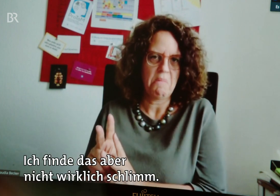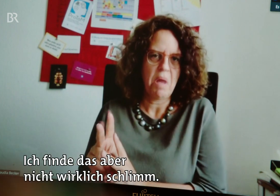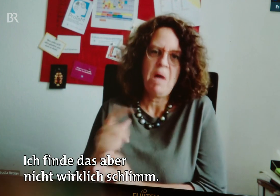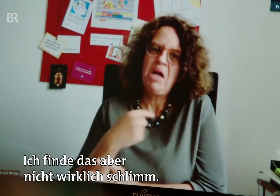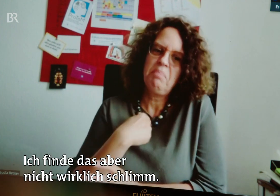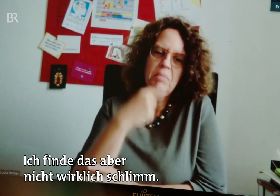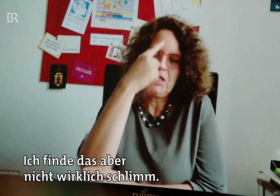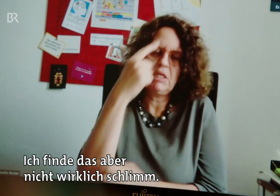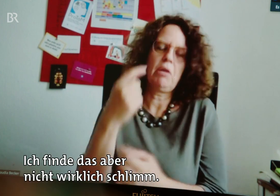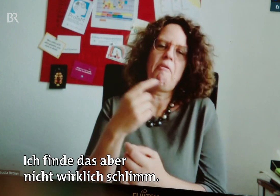das aber nicht wirklich schlimm.